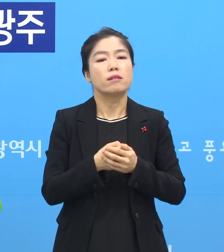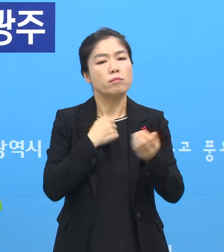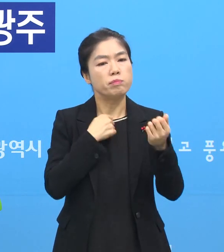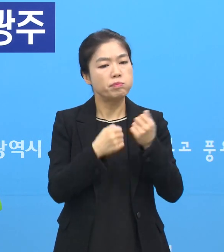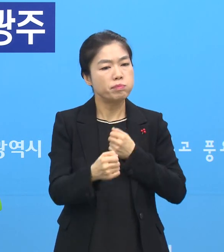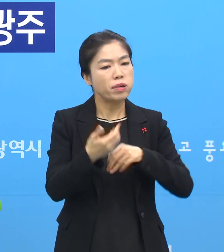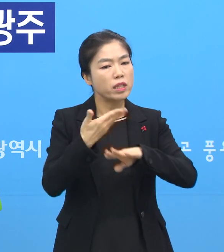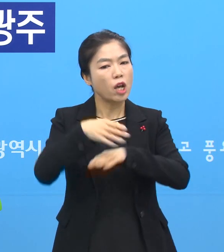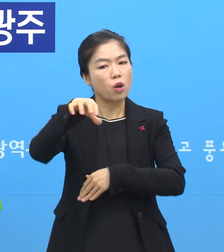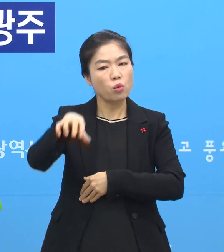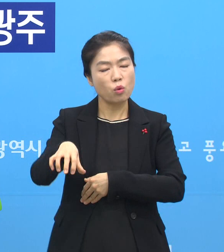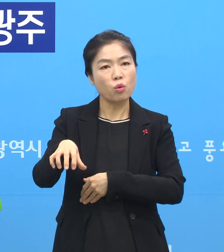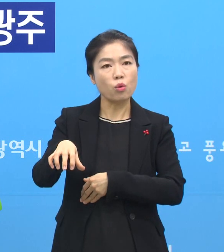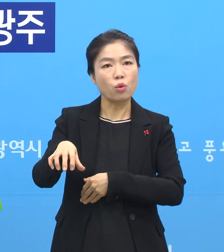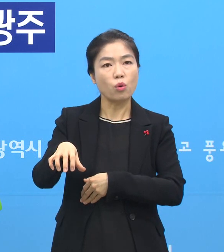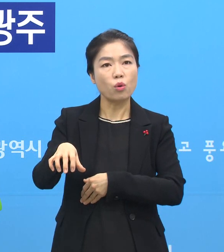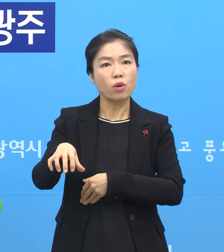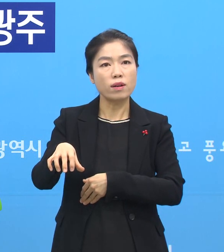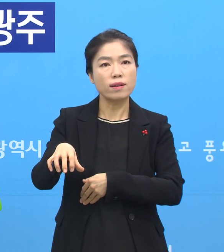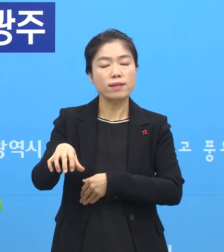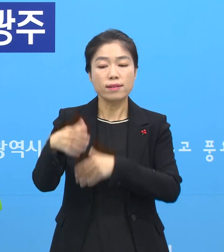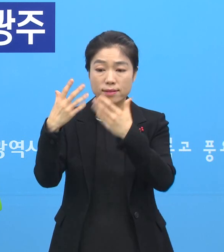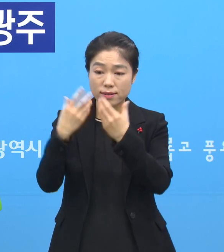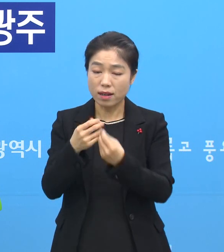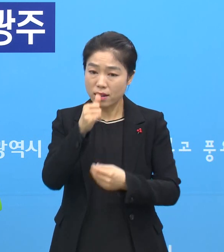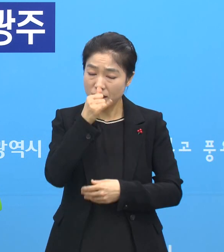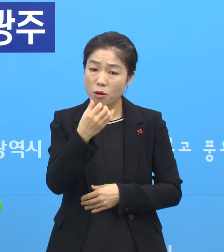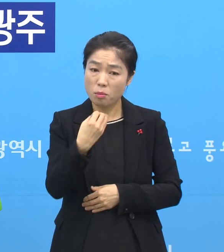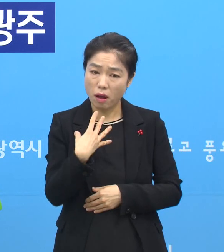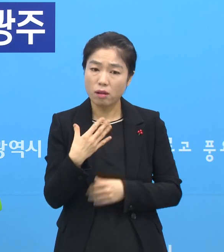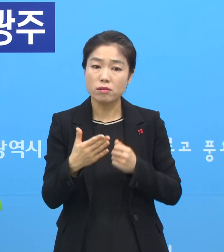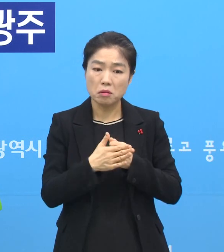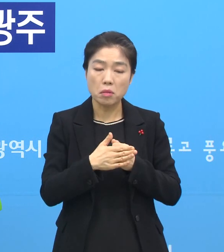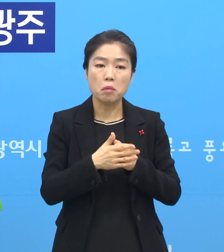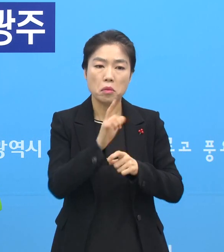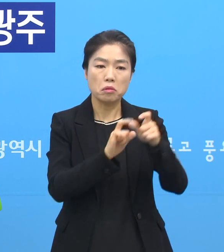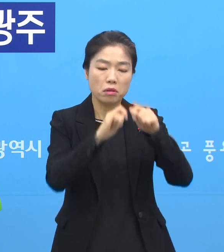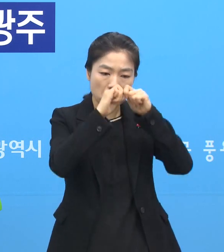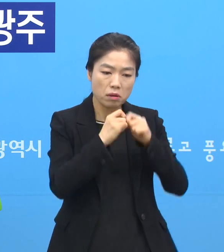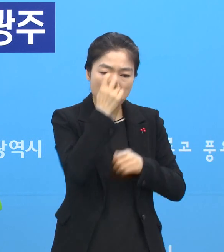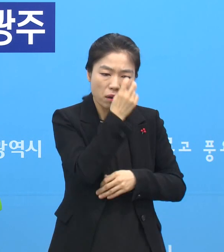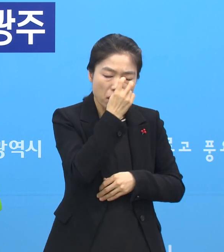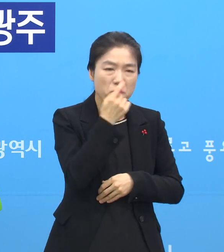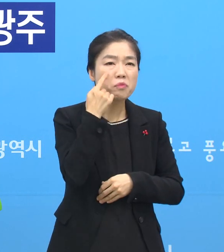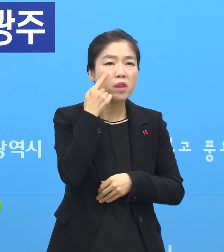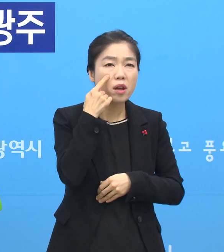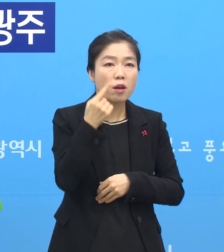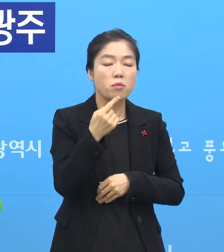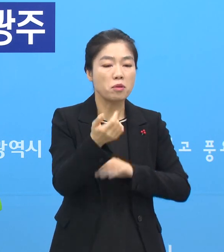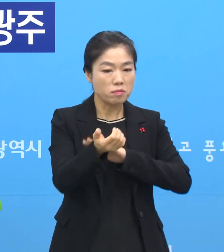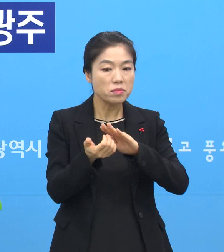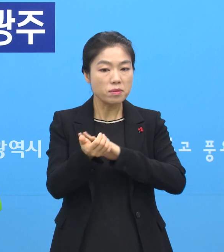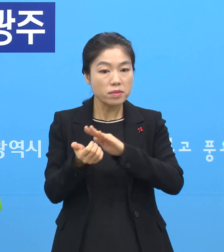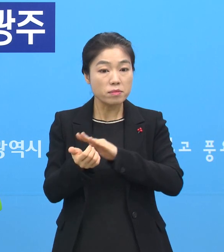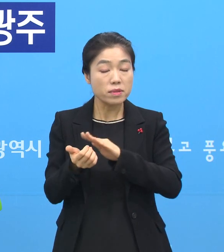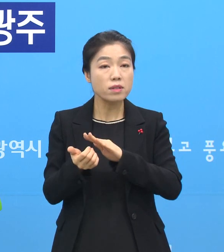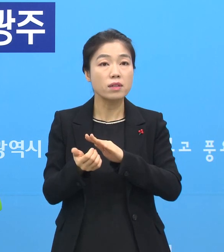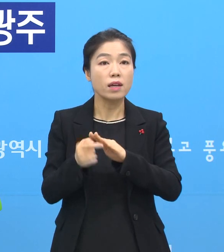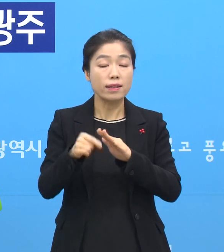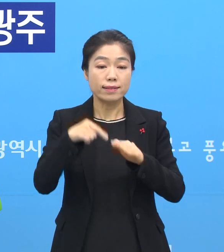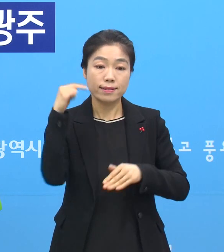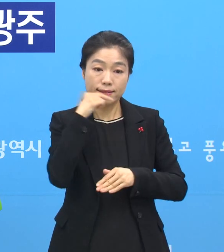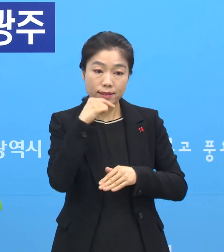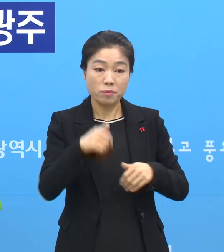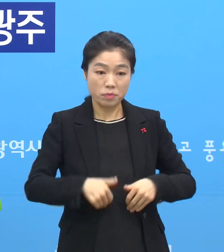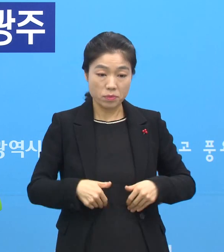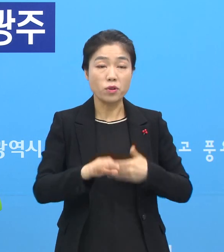불구하고 타지역에 이런 사례가 있다고 하니까 저희들도 한번 좀 더 면밀히 살펴보고 선제적으로 강화